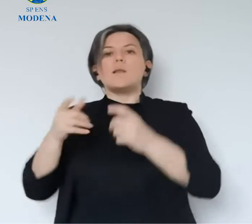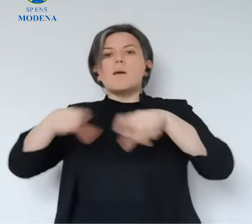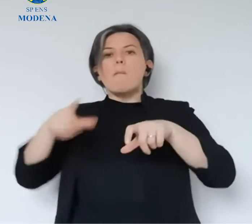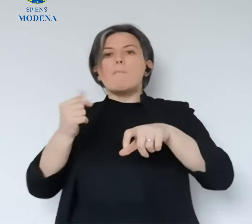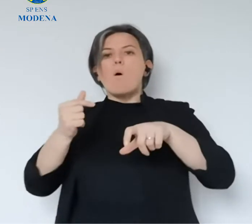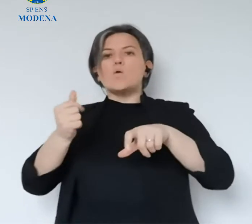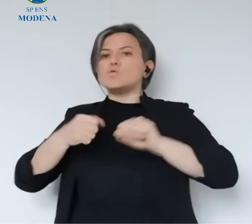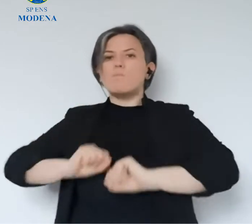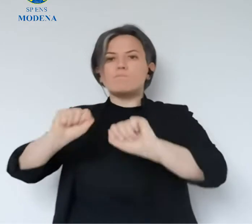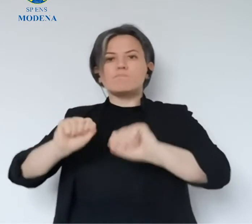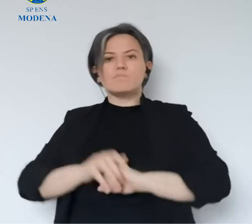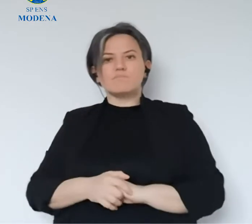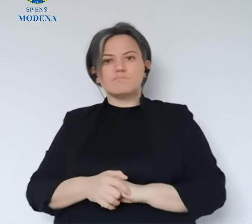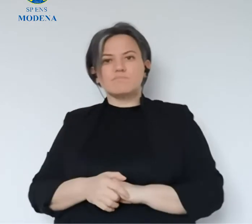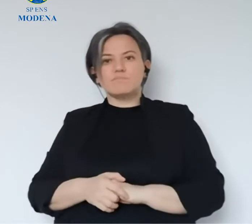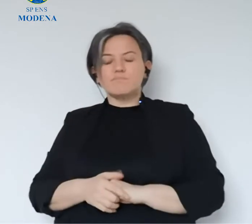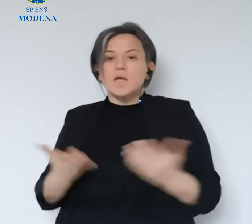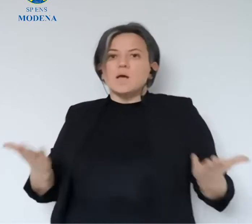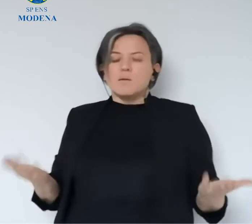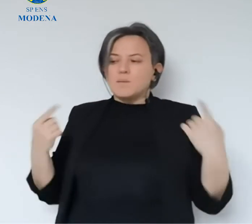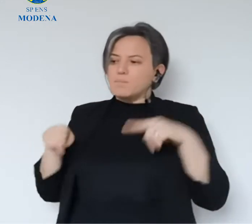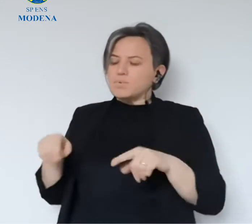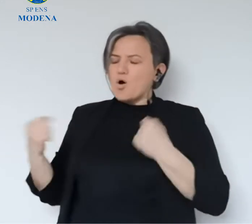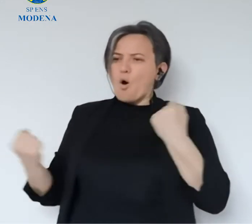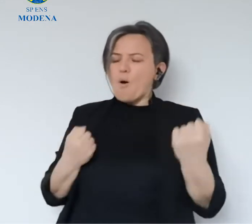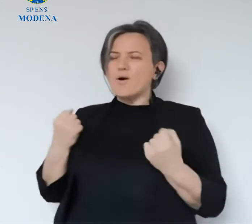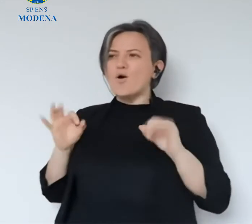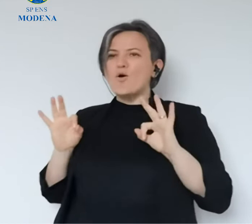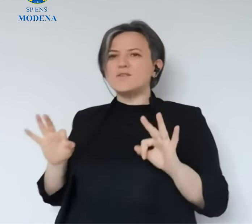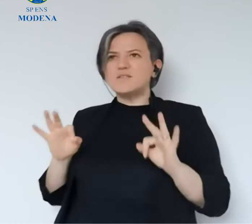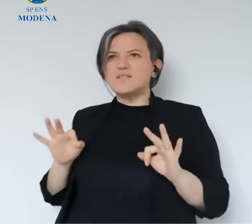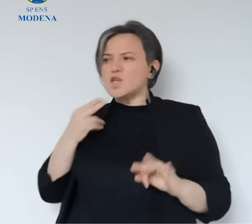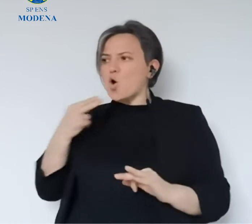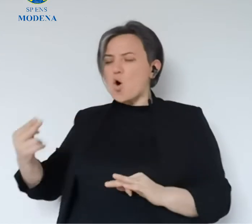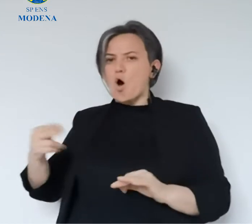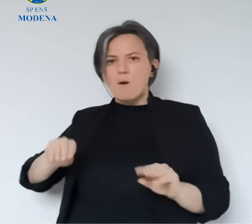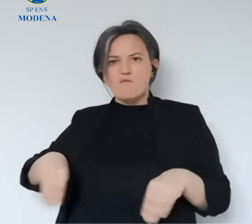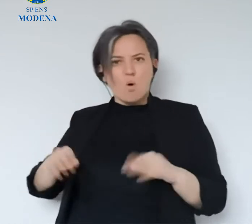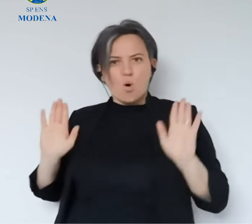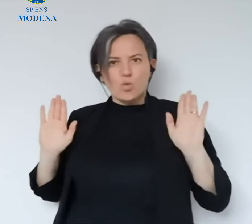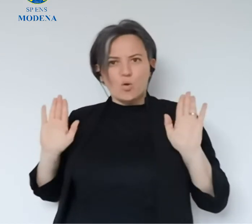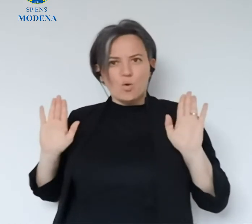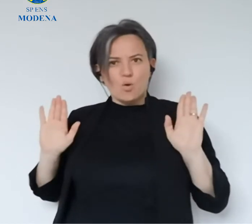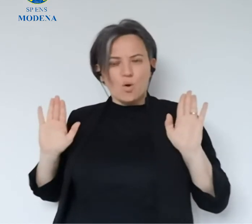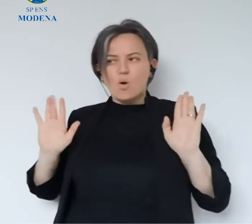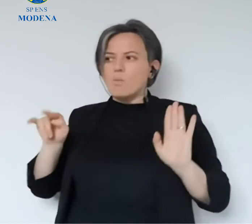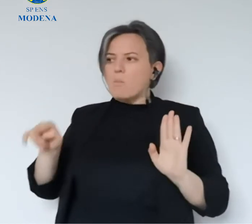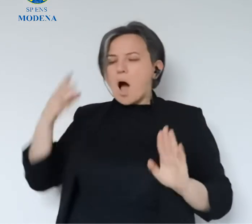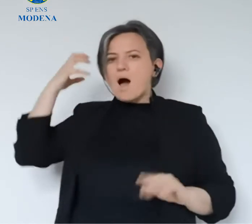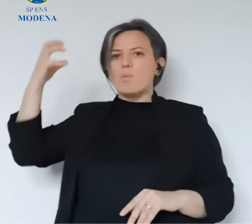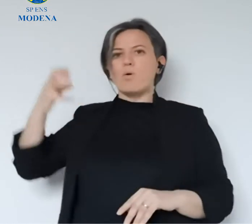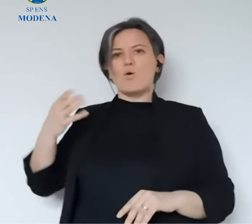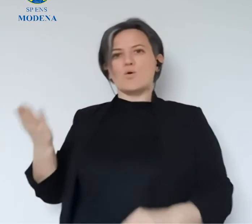È un gesto che io reputo essere un gesto di un cittadino o di una cittadina, veramente non so il nome,